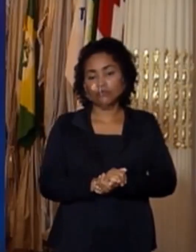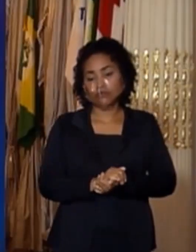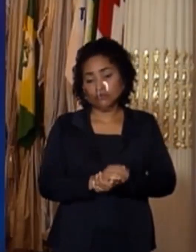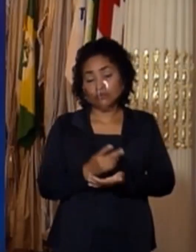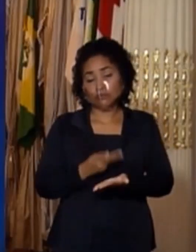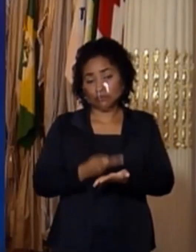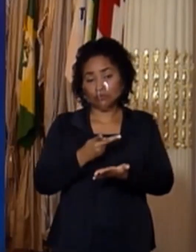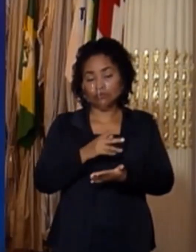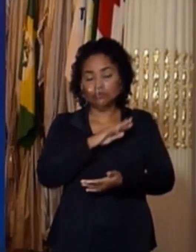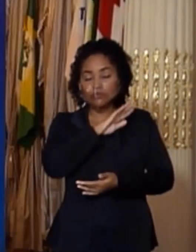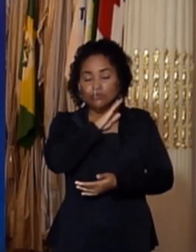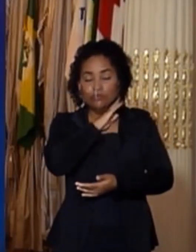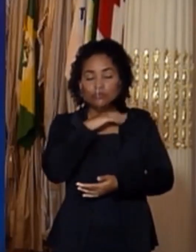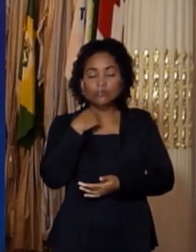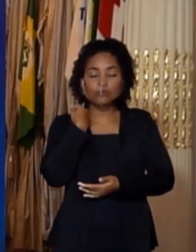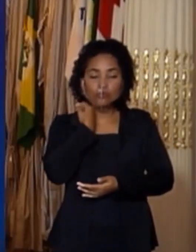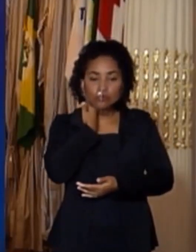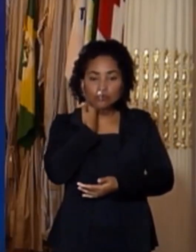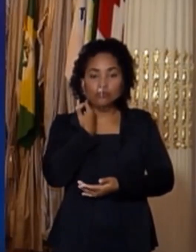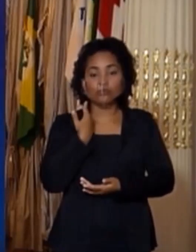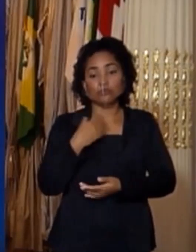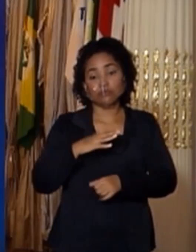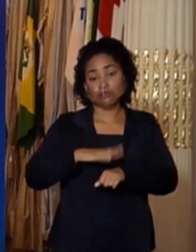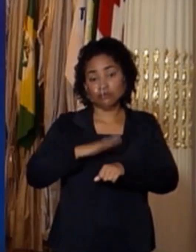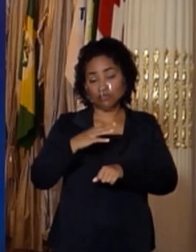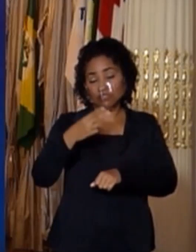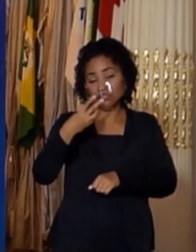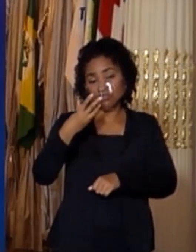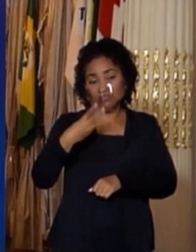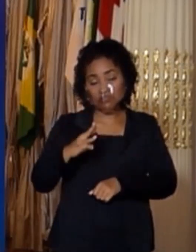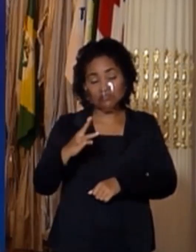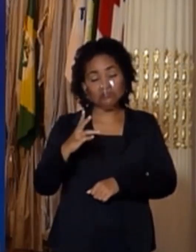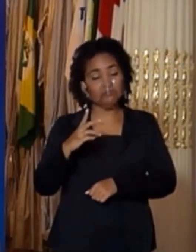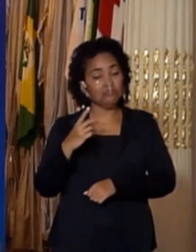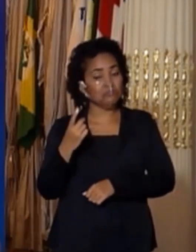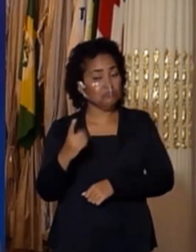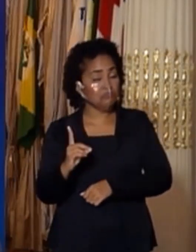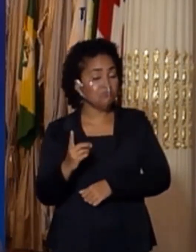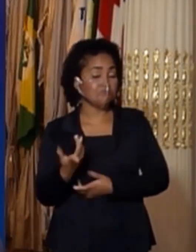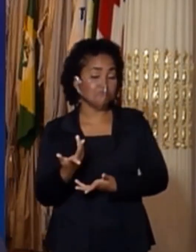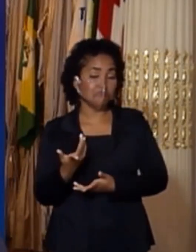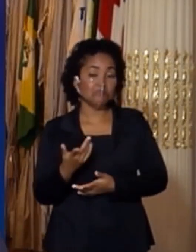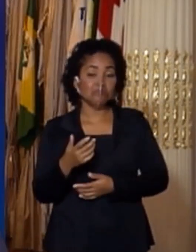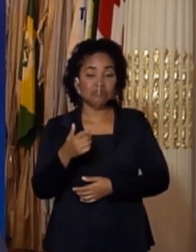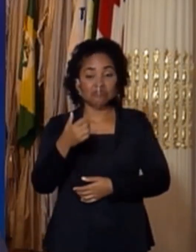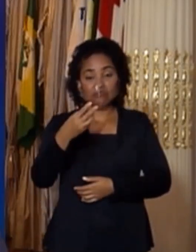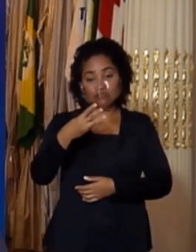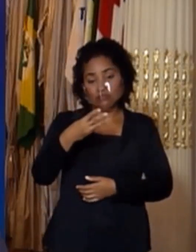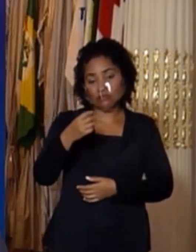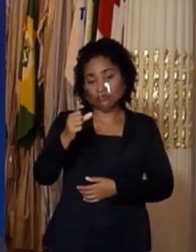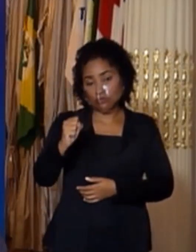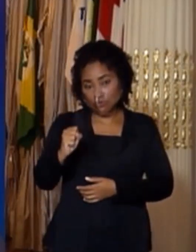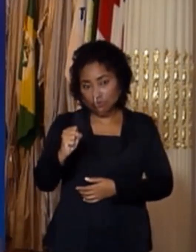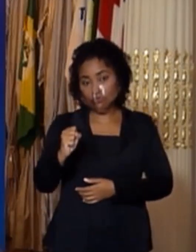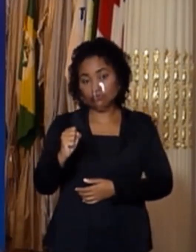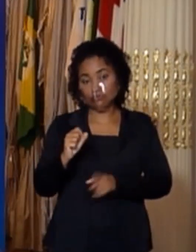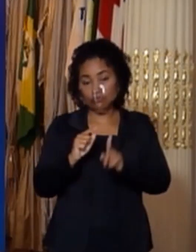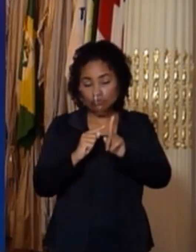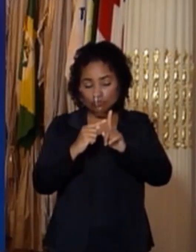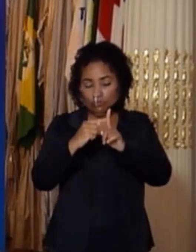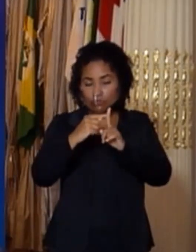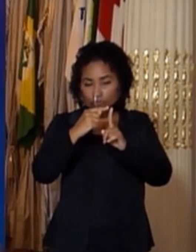doença febril, precisa ter 3 ou mais dias de febre, febre acima de 38 graus, ou seja, uma febre mais importante,